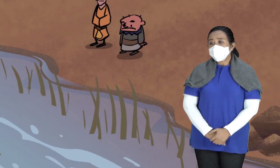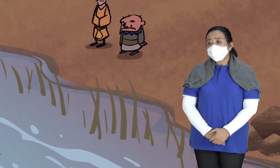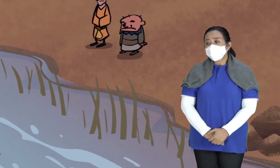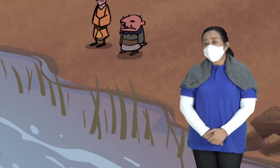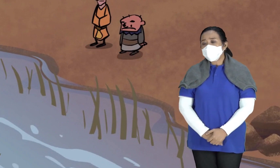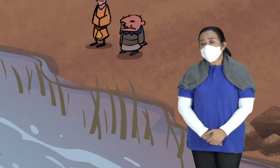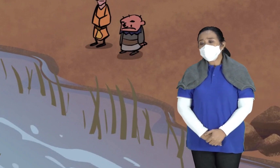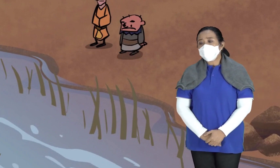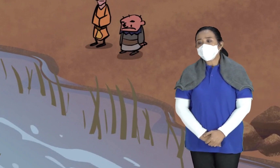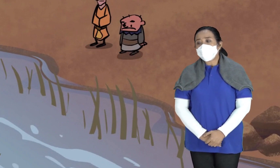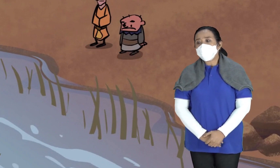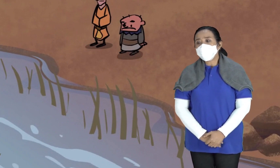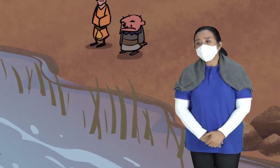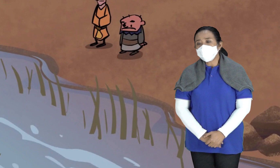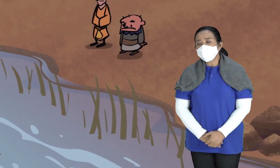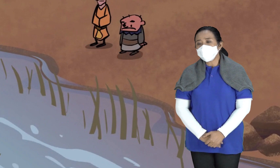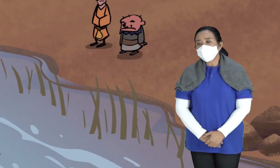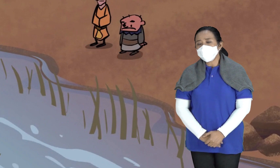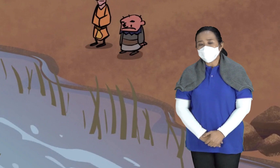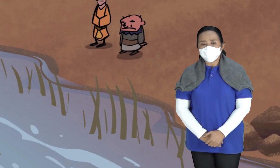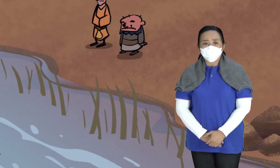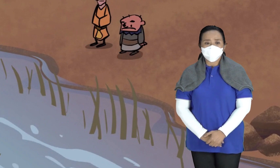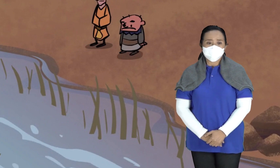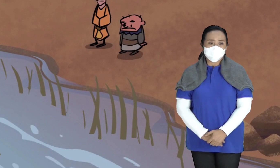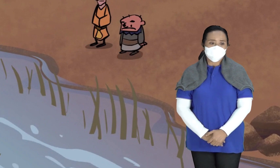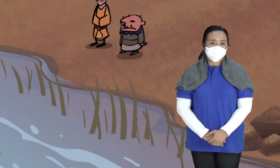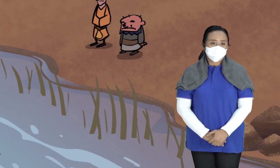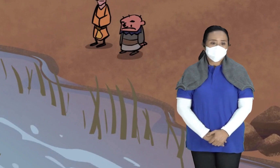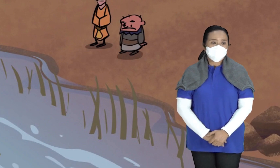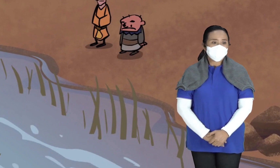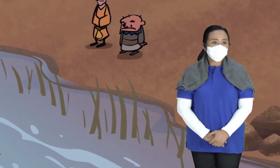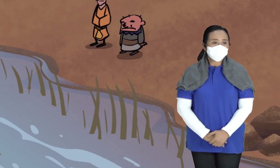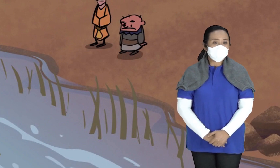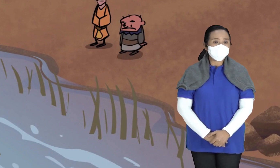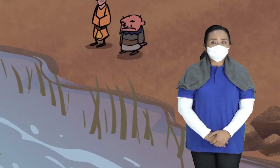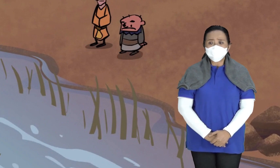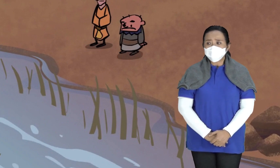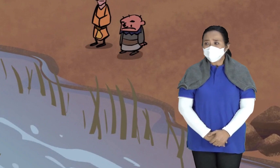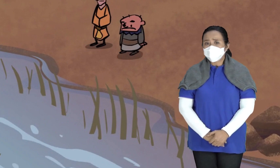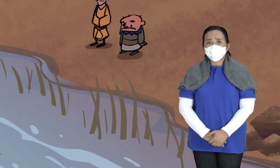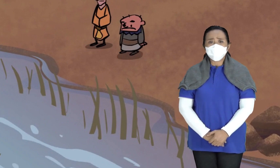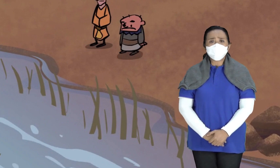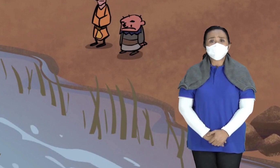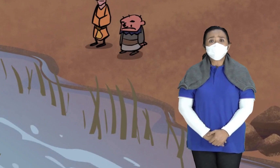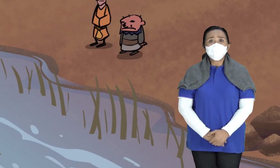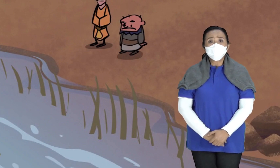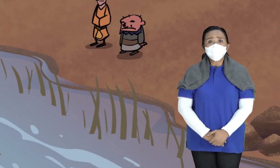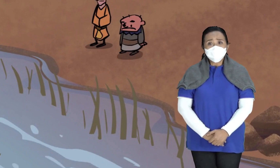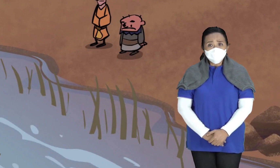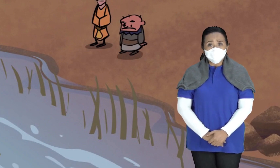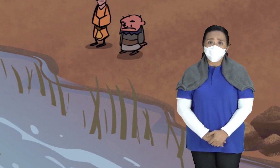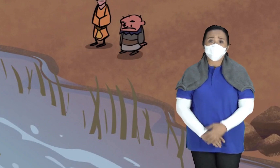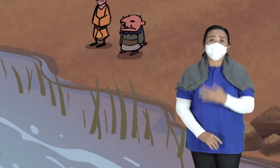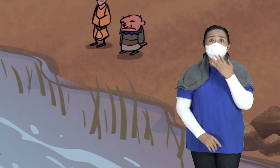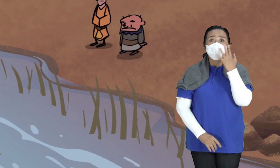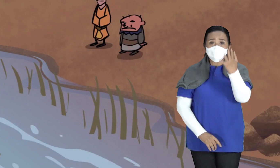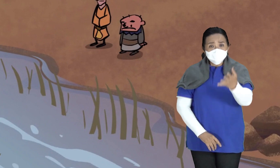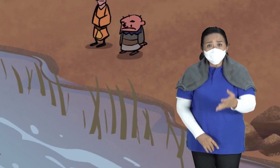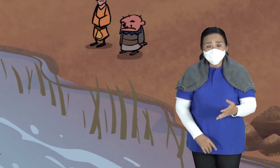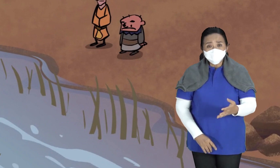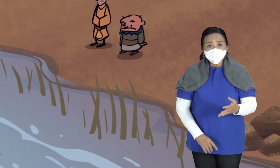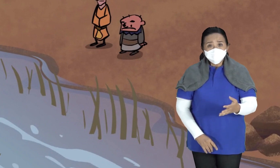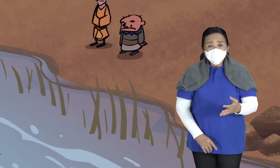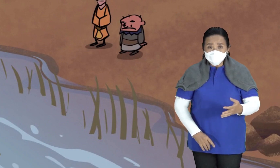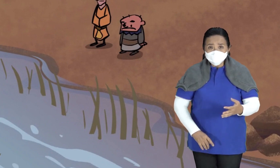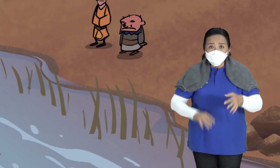Tapi pak Gak ada perahu disini Kata Elisa Gak ada sampan Kita gimana mau berenang Eh mau berenang Mau